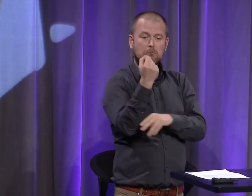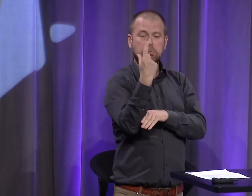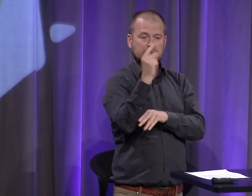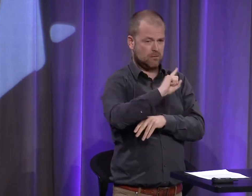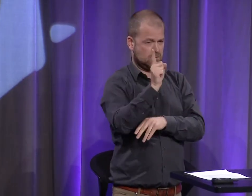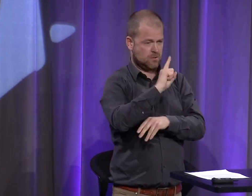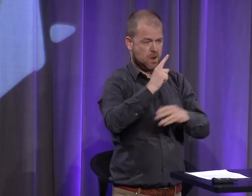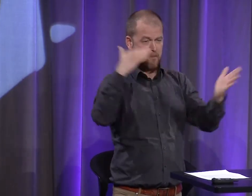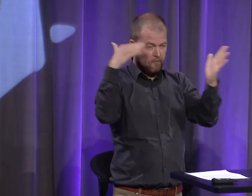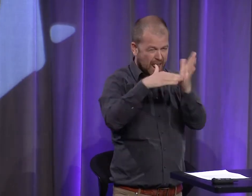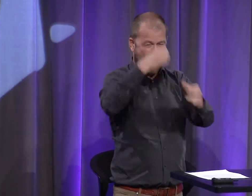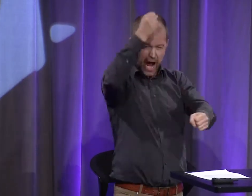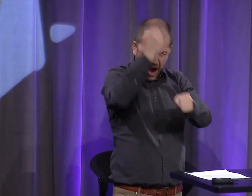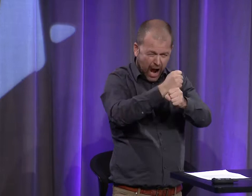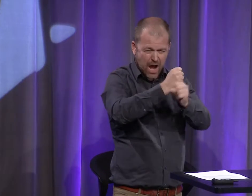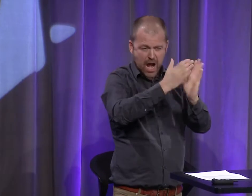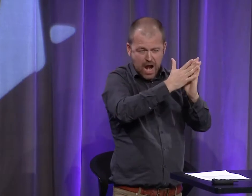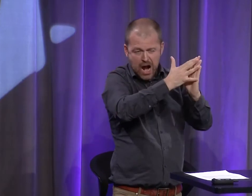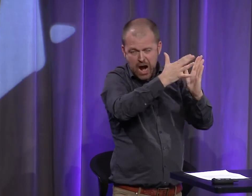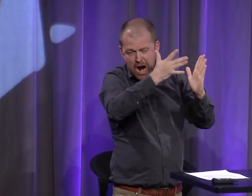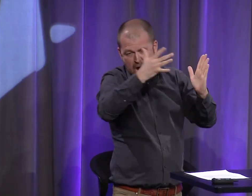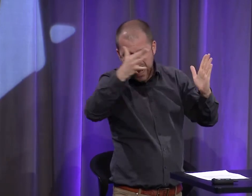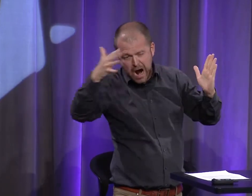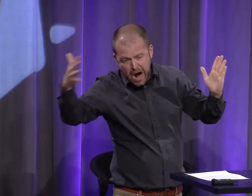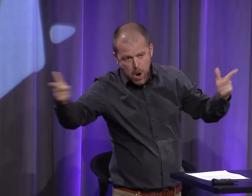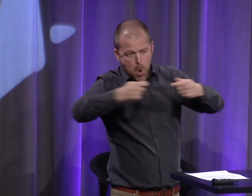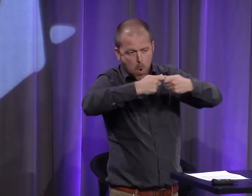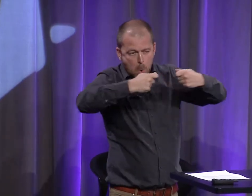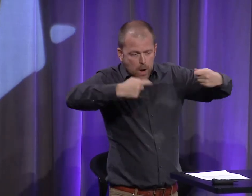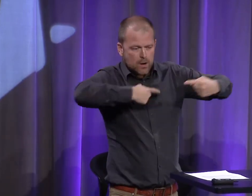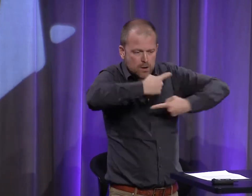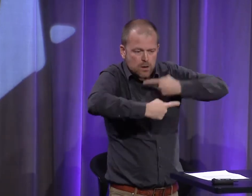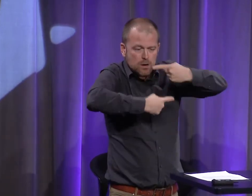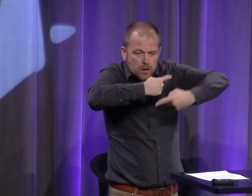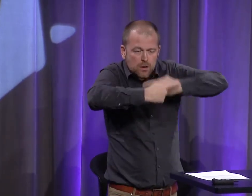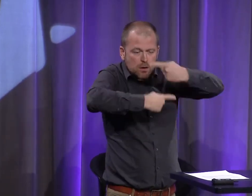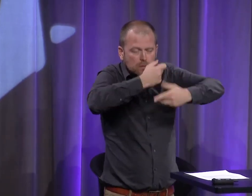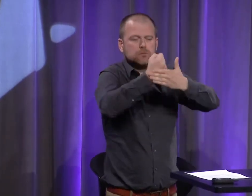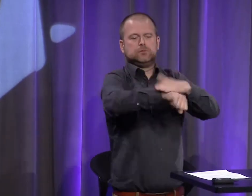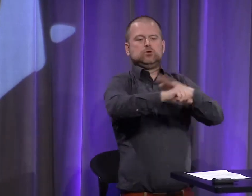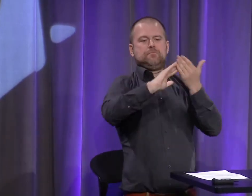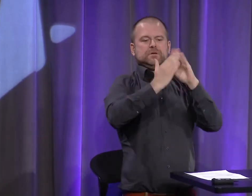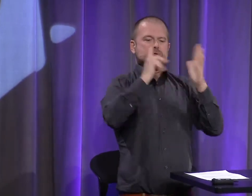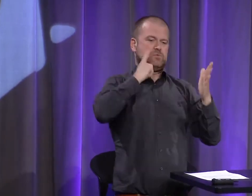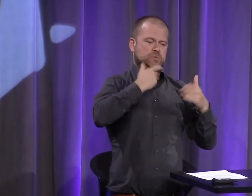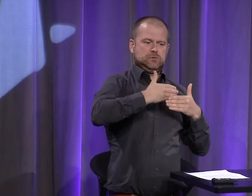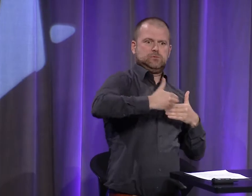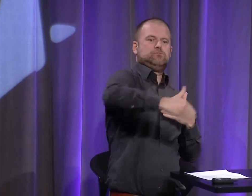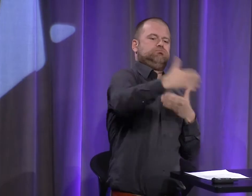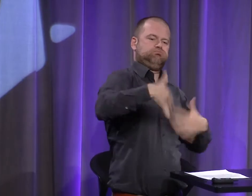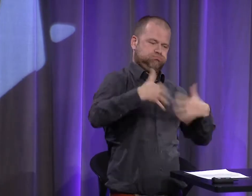va apparaître la communauté sourde. Ce n pas quelque chose qui est venu immédiatement. C'est un long processus qui a duré 1 000 ans et qui a